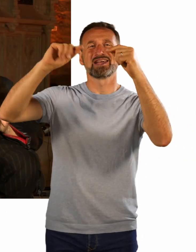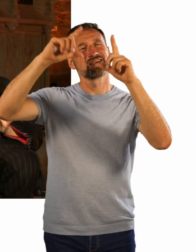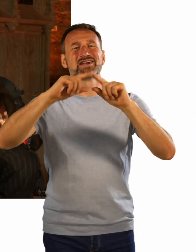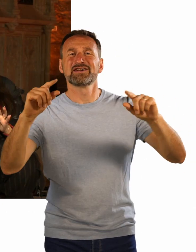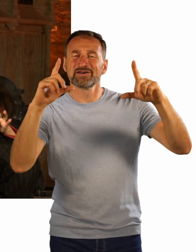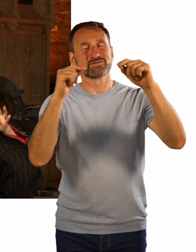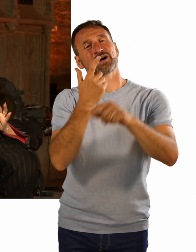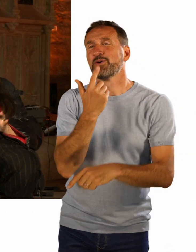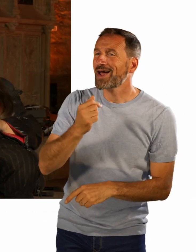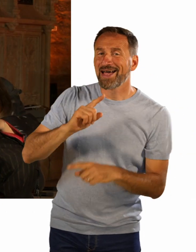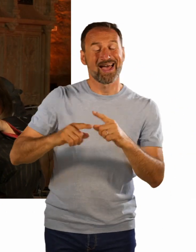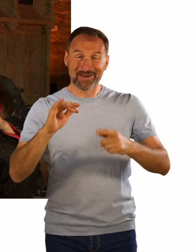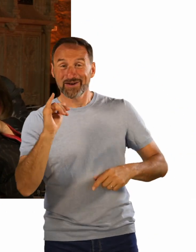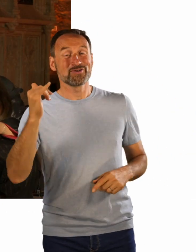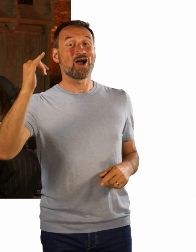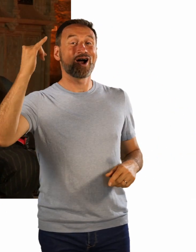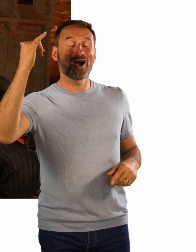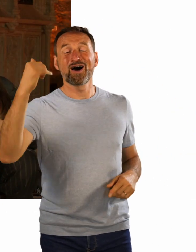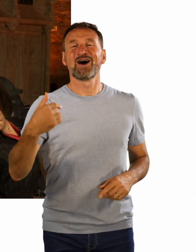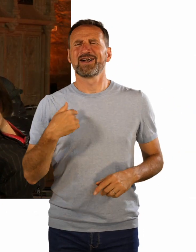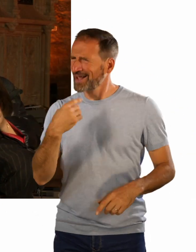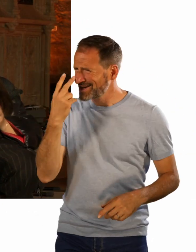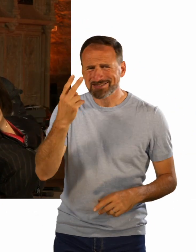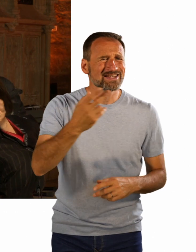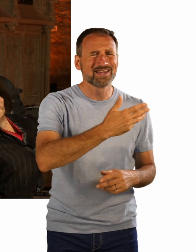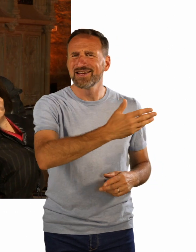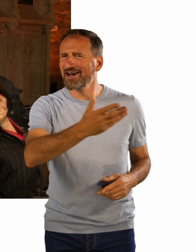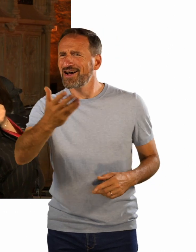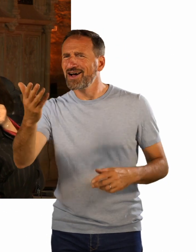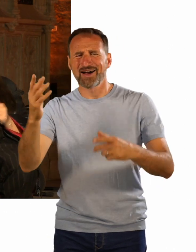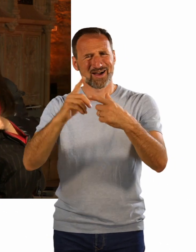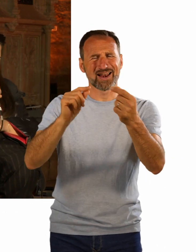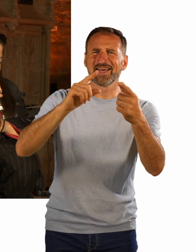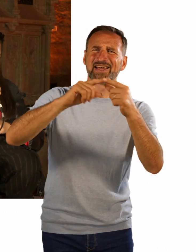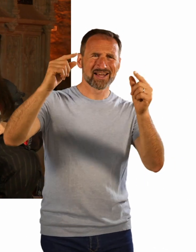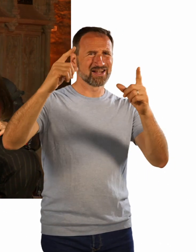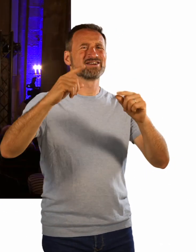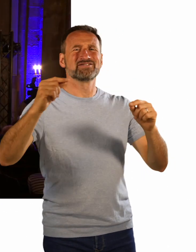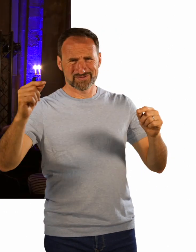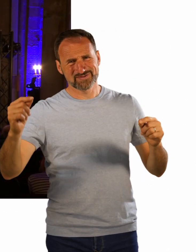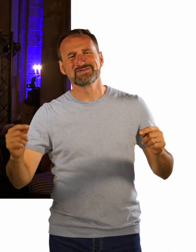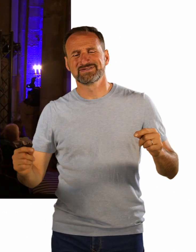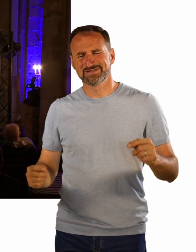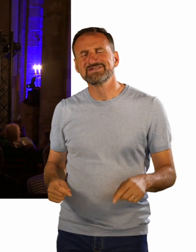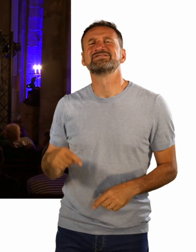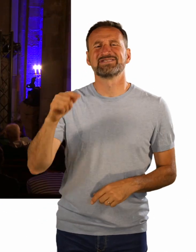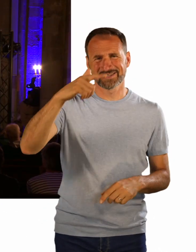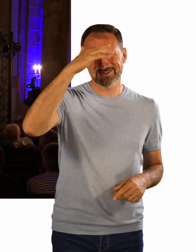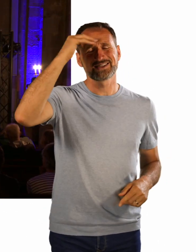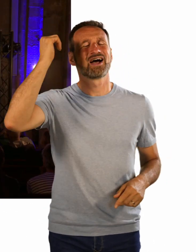I see your lips, the summer kisses,